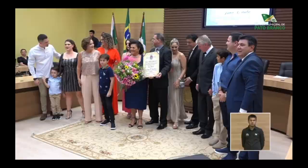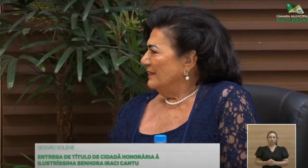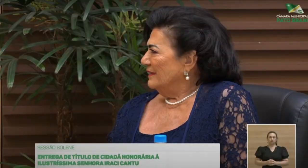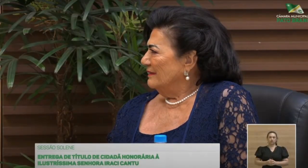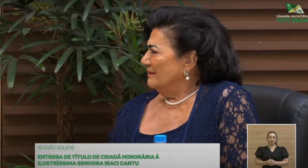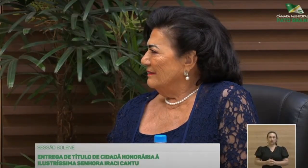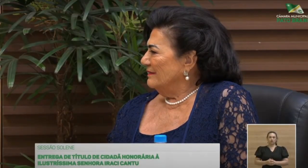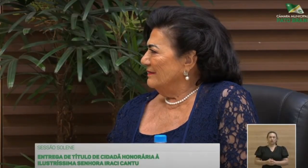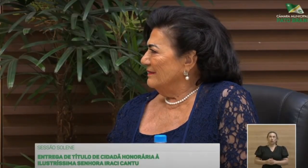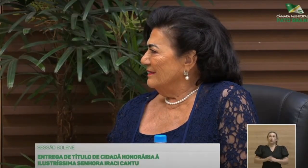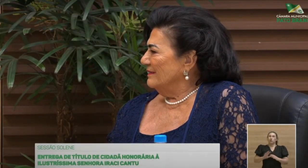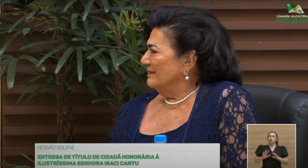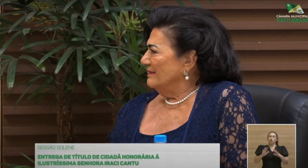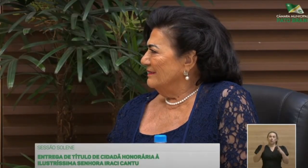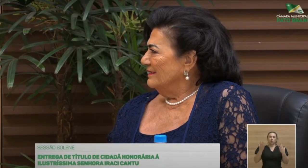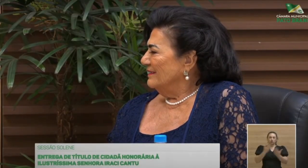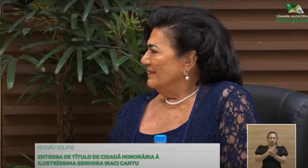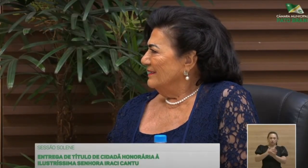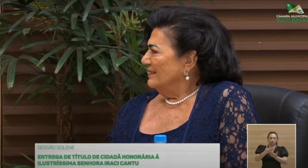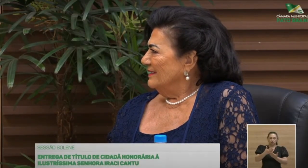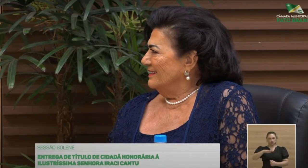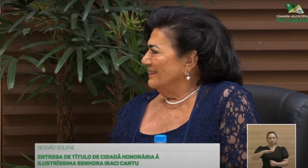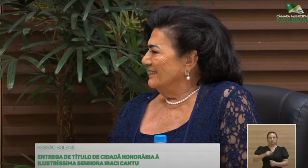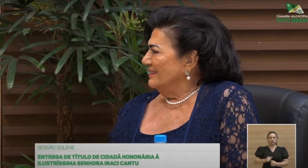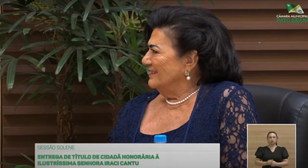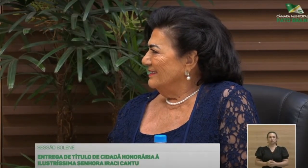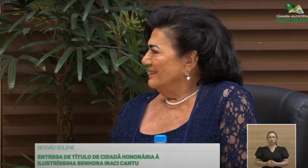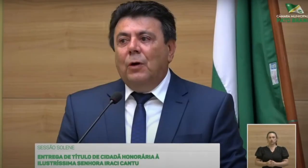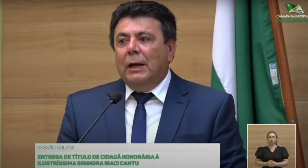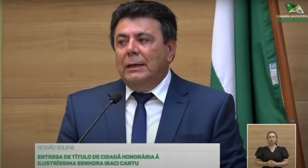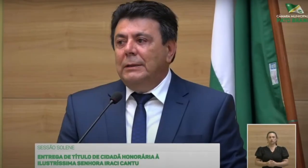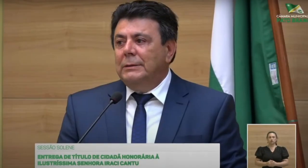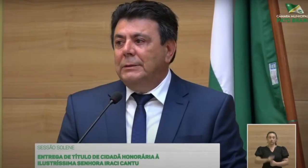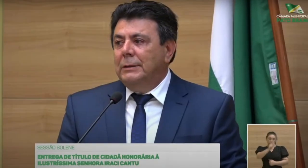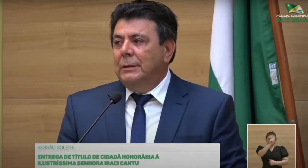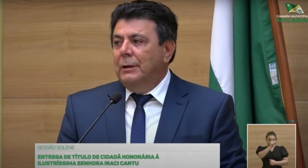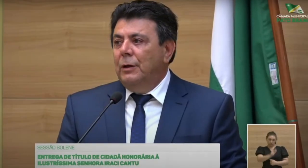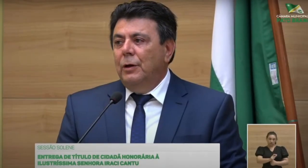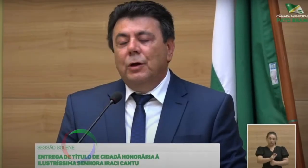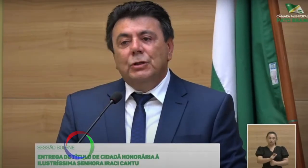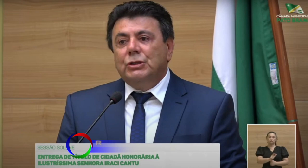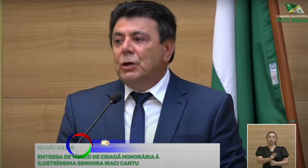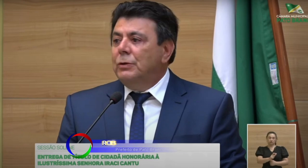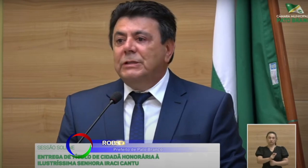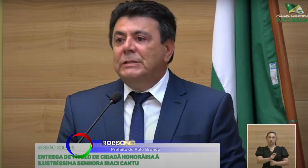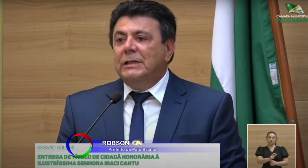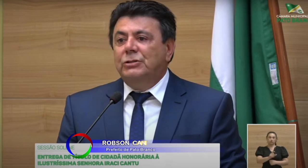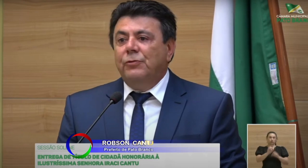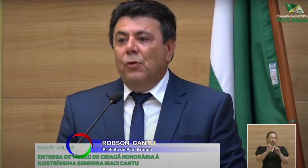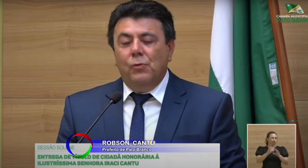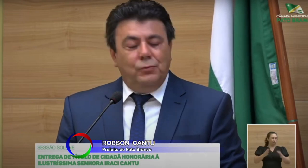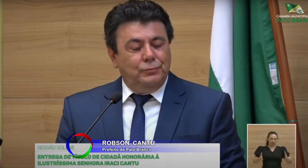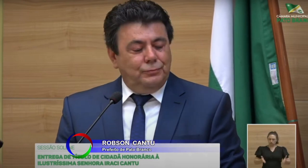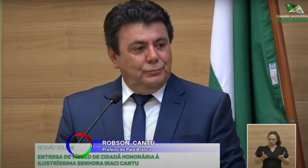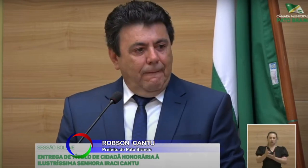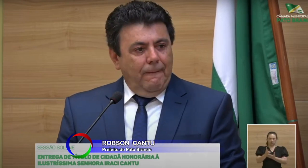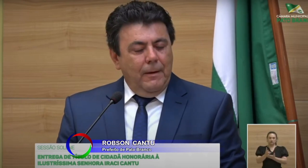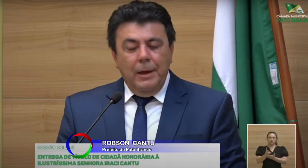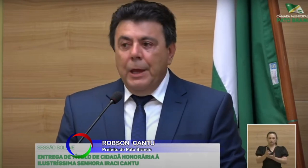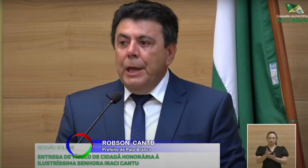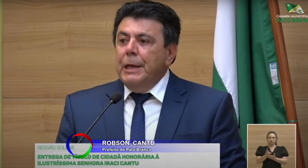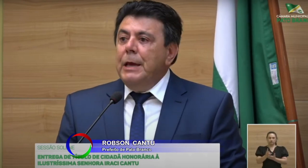Nos momentos que a gente começou a nossa vida, a senhora só nos incentivou.